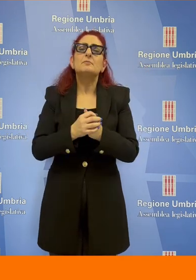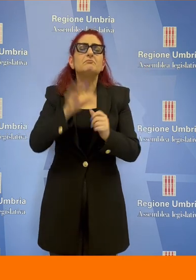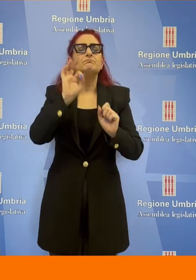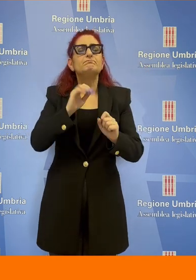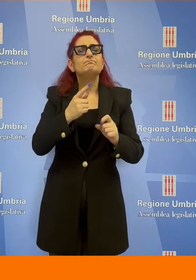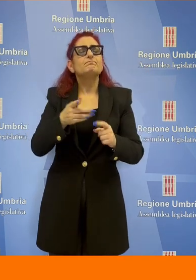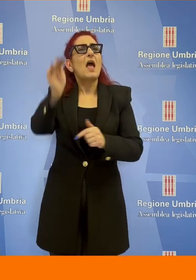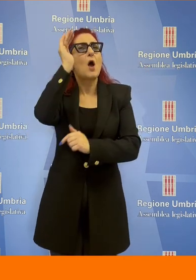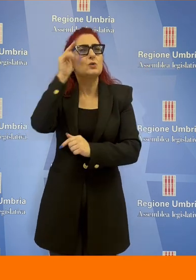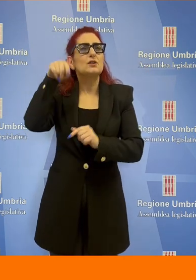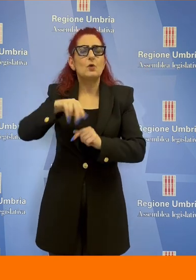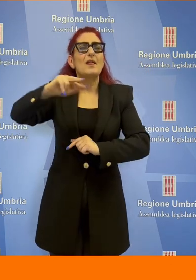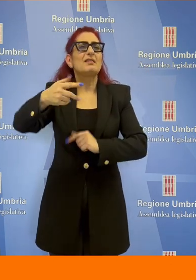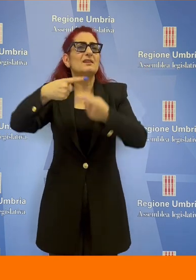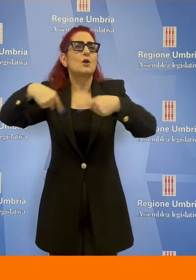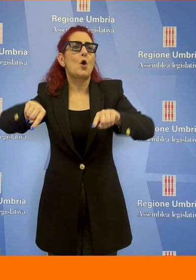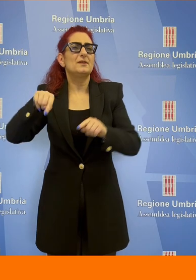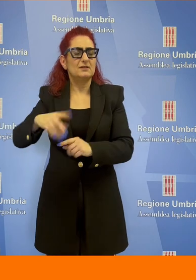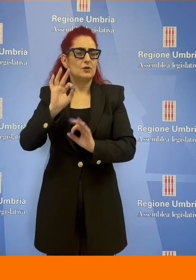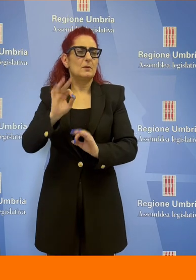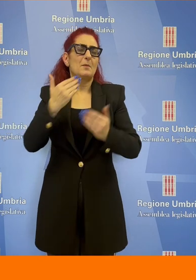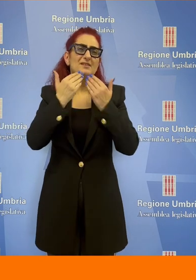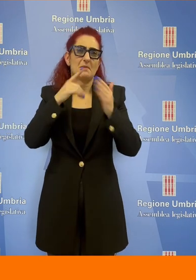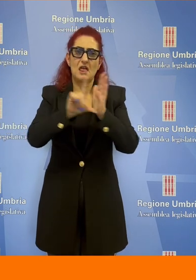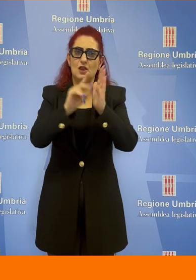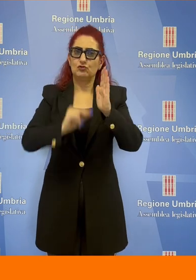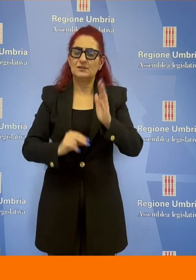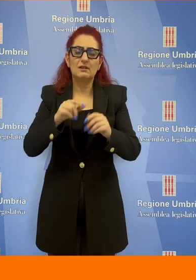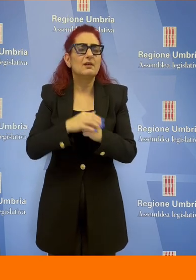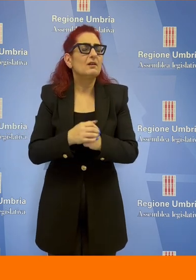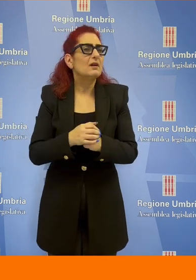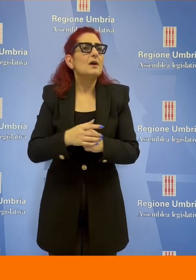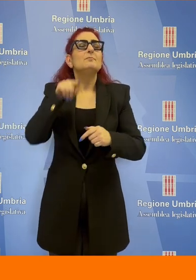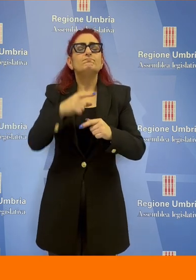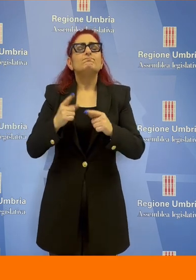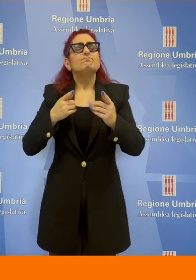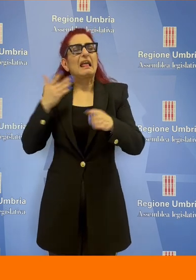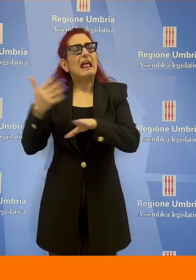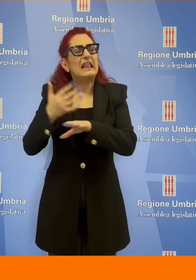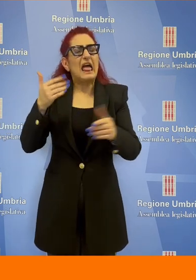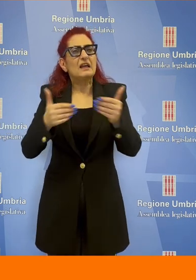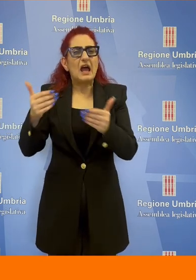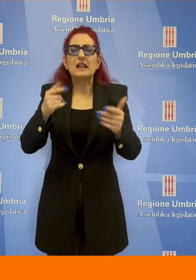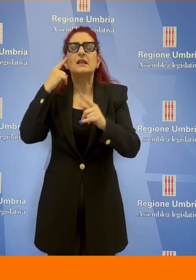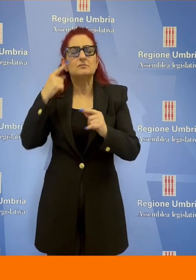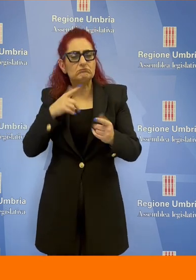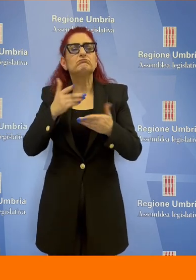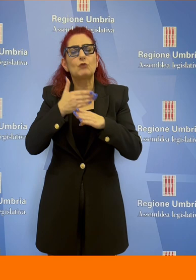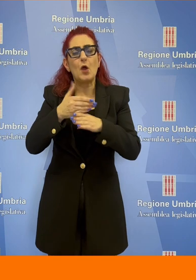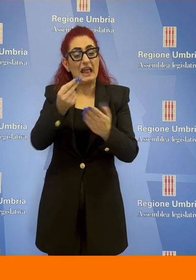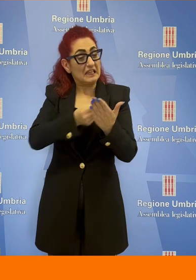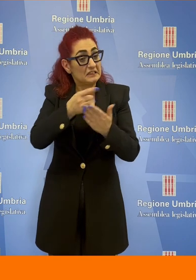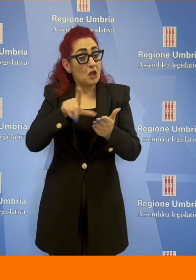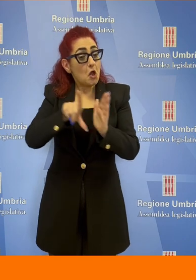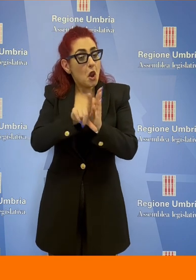di un'audizione della terza commissione dell'Assemblea legislativa. Dagli interventi è emersa condivisione per le finalità del disegno